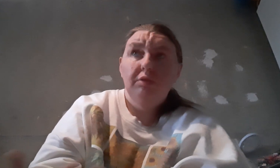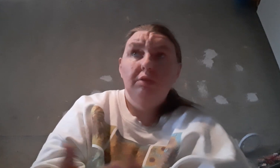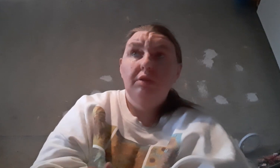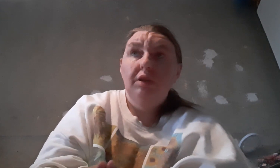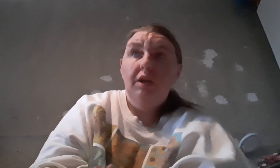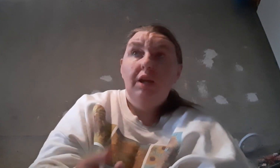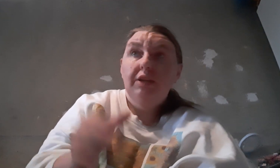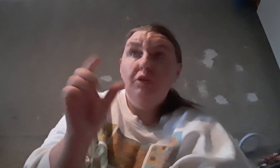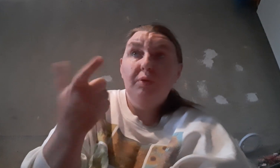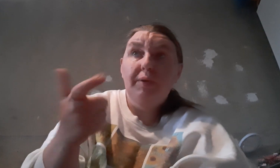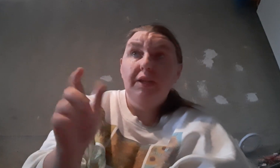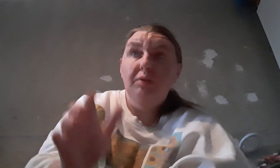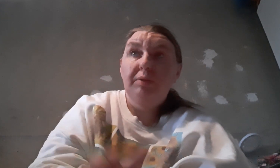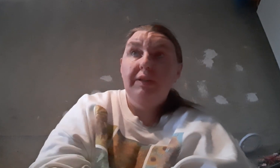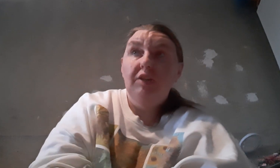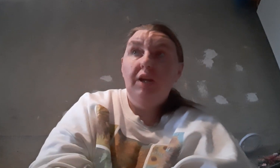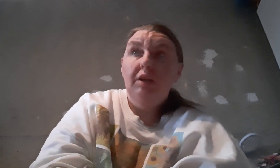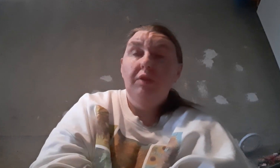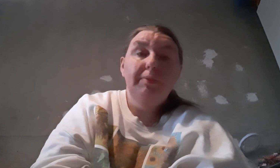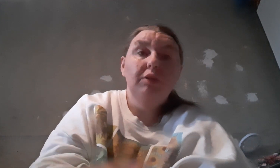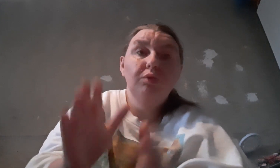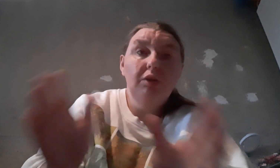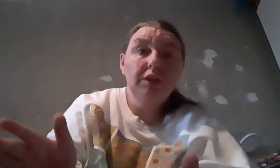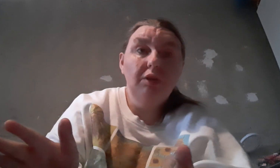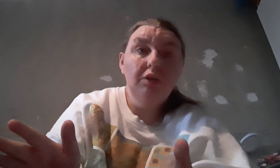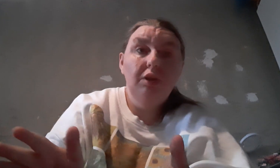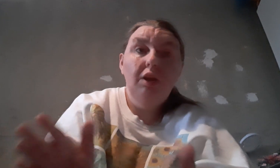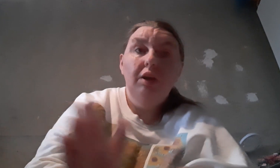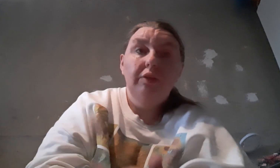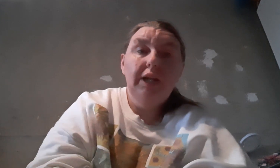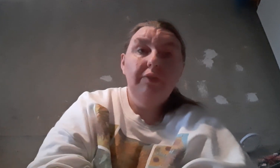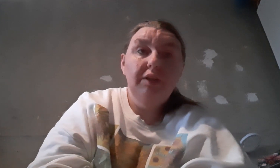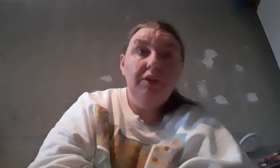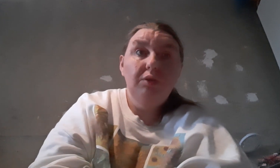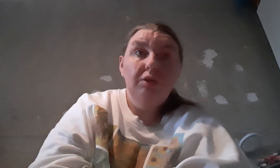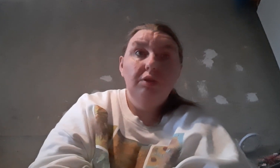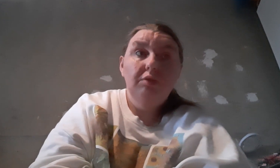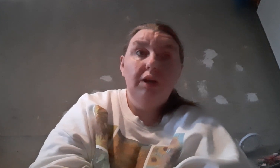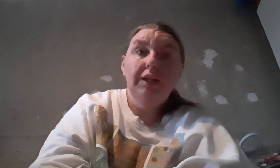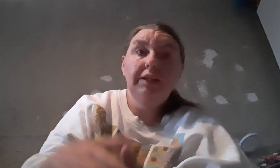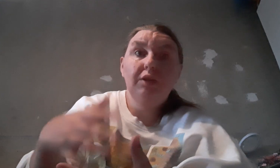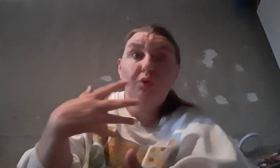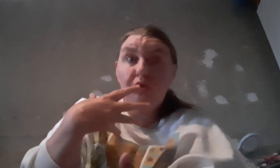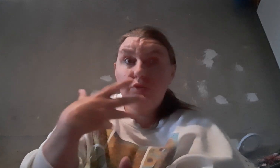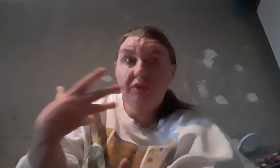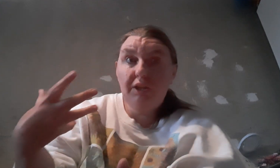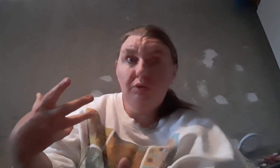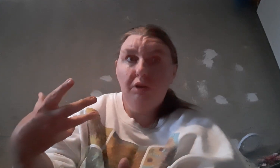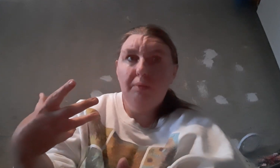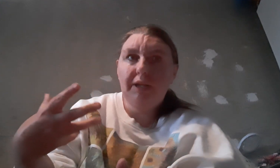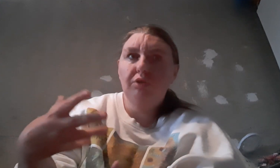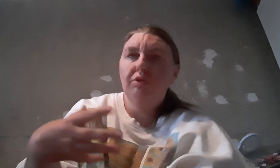c'est juste pour passer ce petit message là maintenant tout est rentré dans l'ombre j'ai à voir des vidéos voilà et des grosses vidéos parce que